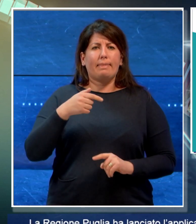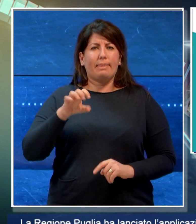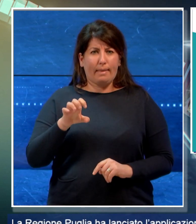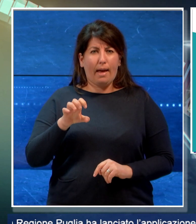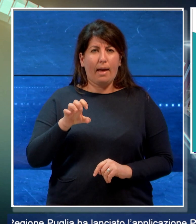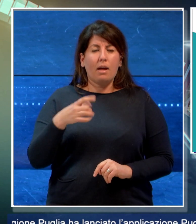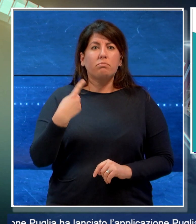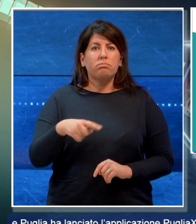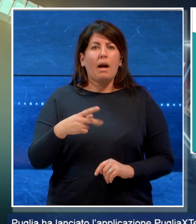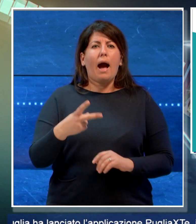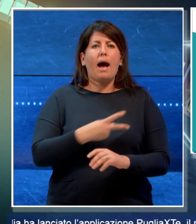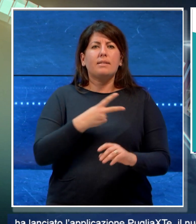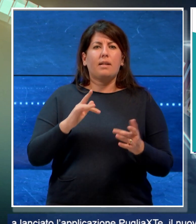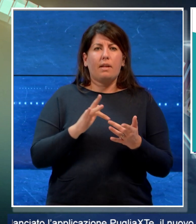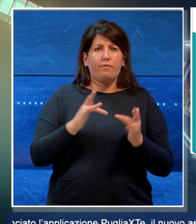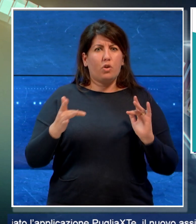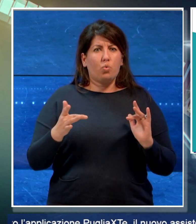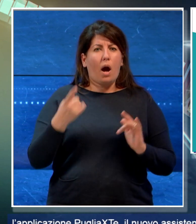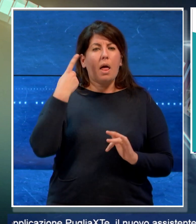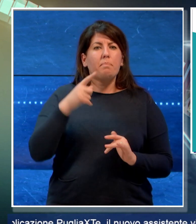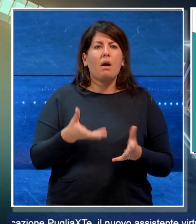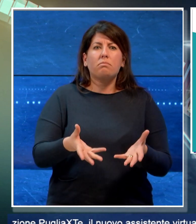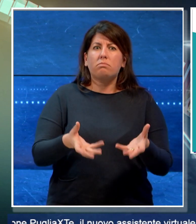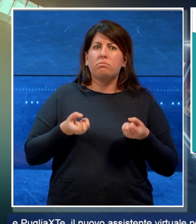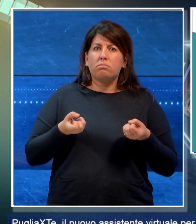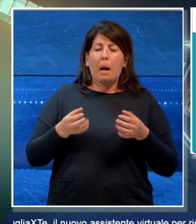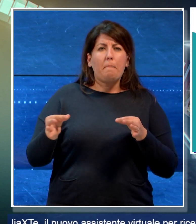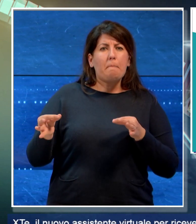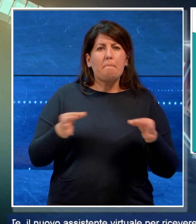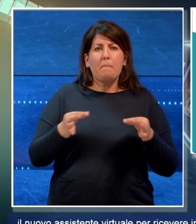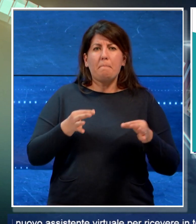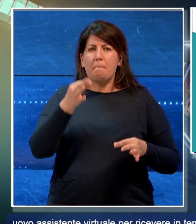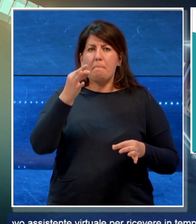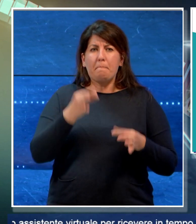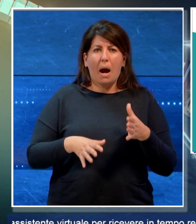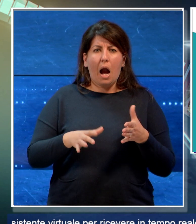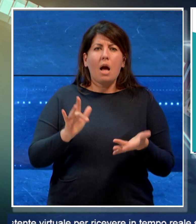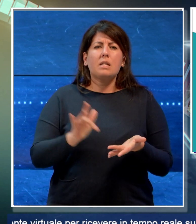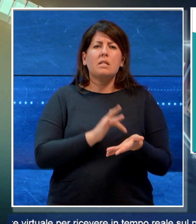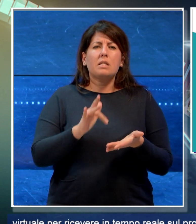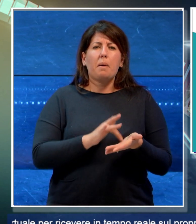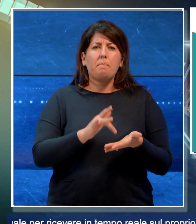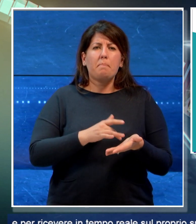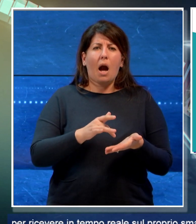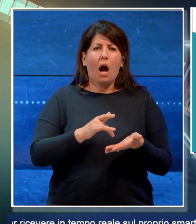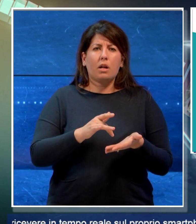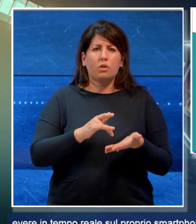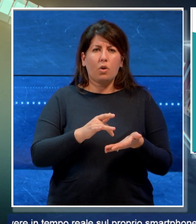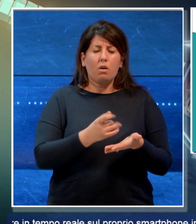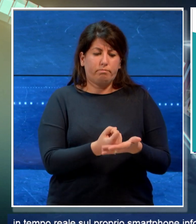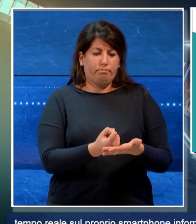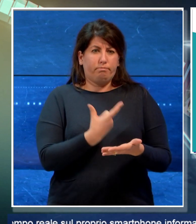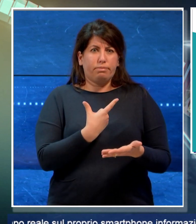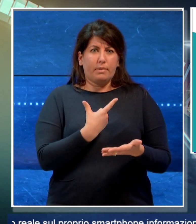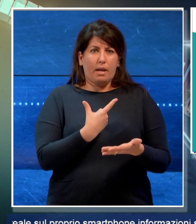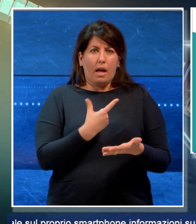assistente virtuale per ricevere in tempo reale sul proprio smartphone informazioni